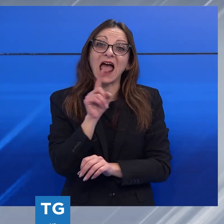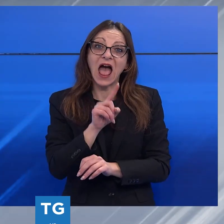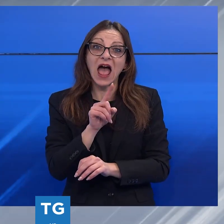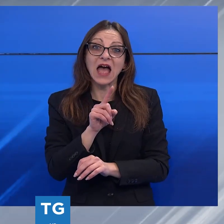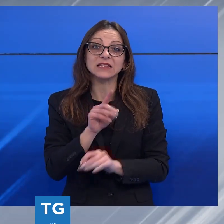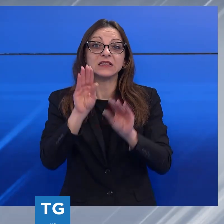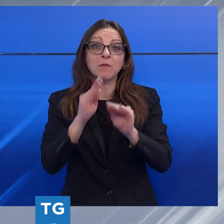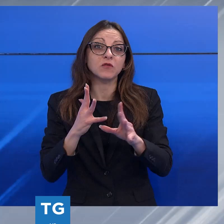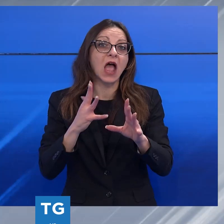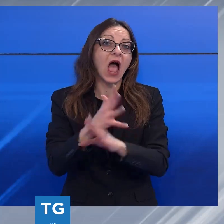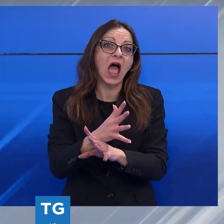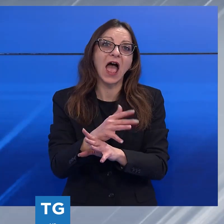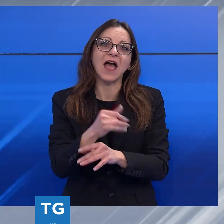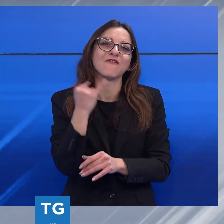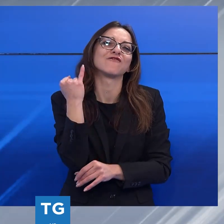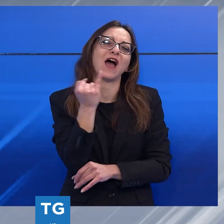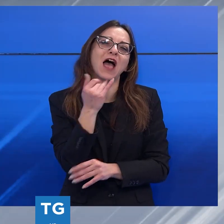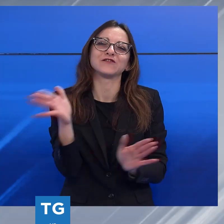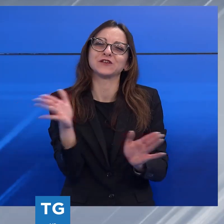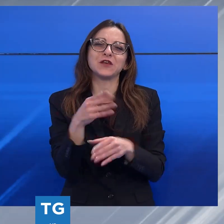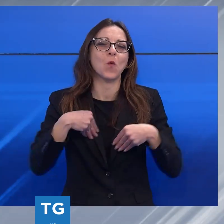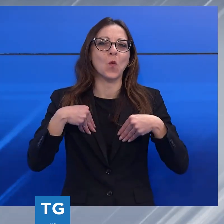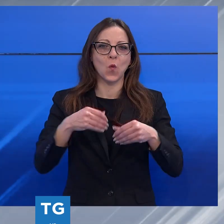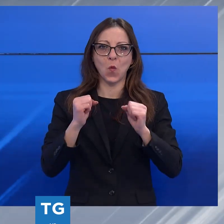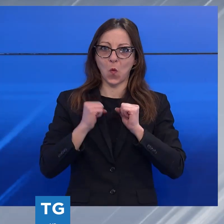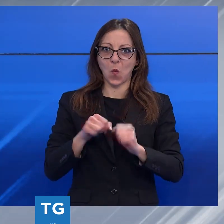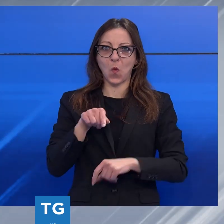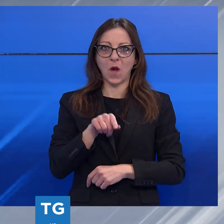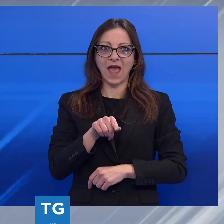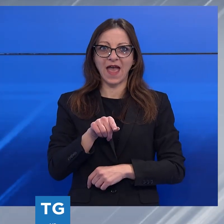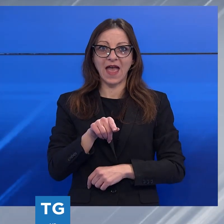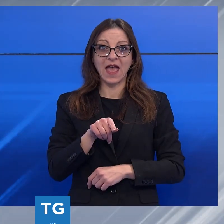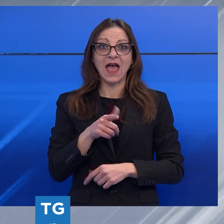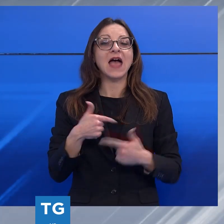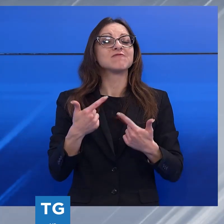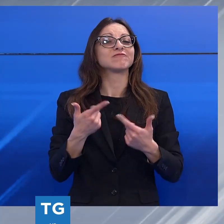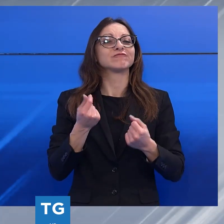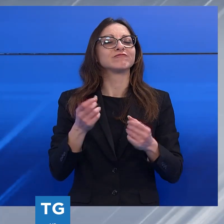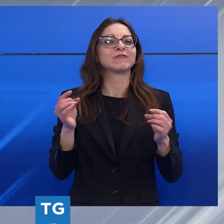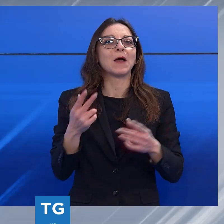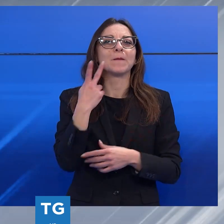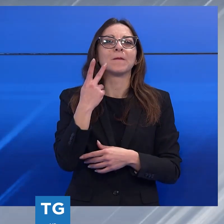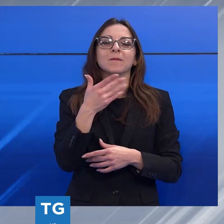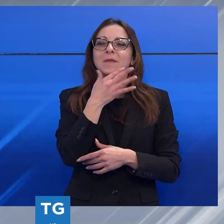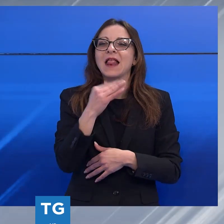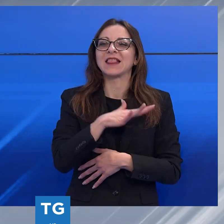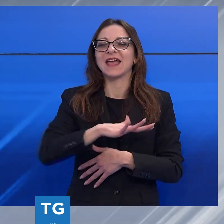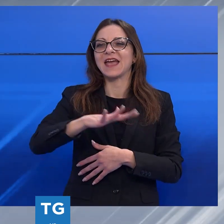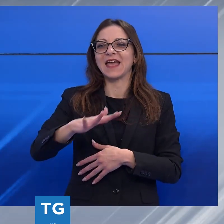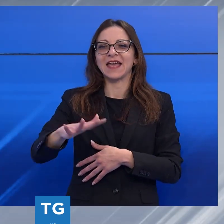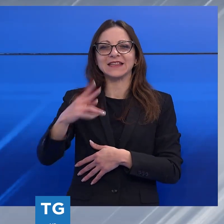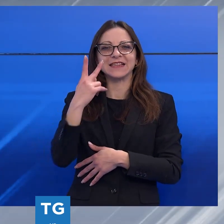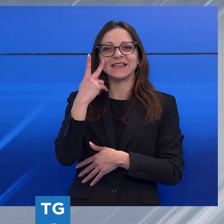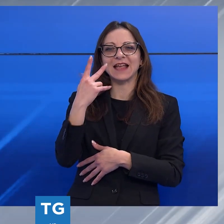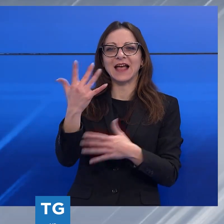accessibili per favorire una sempre più larga partecipazione, permette così a tutti di godere della bellezza dei luoghi proposti. L